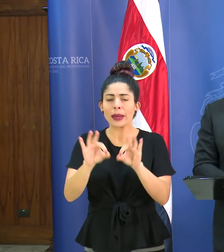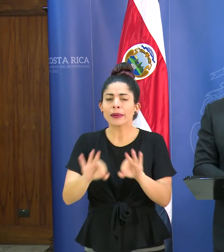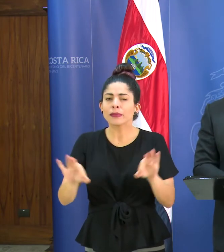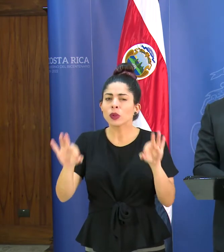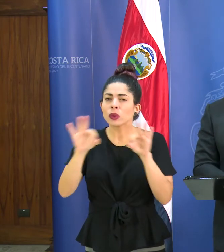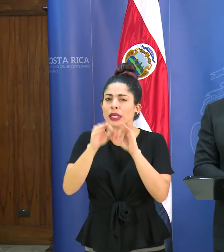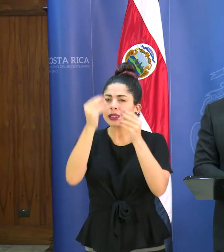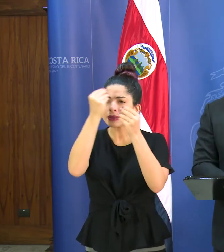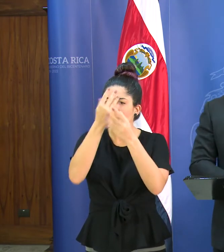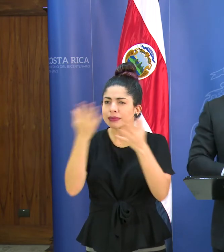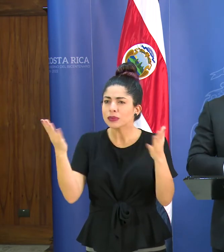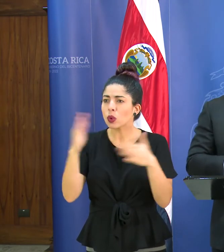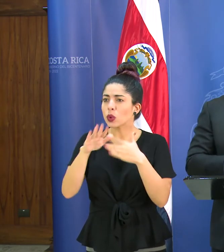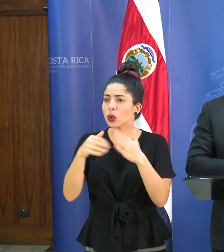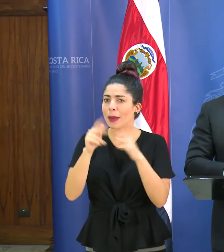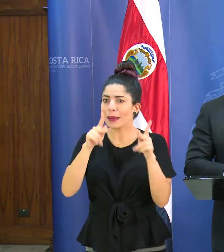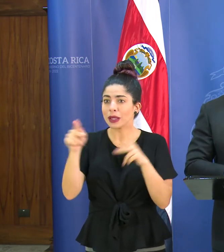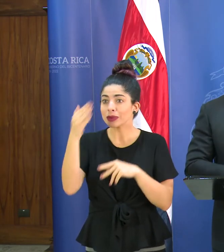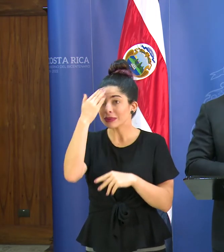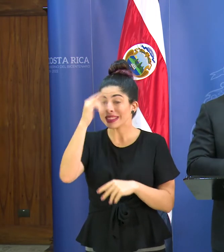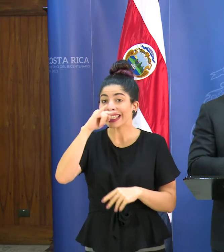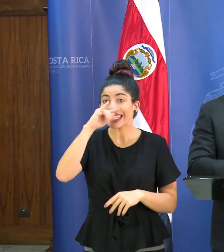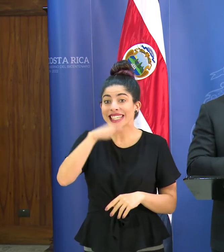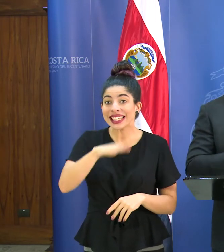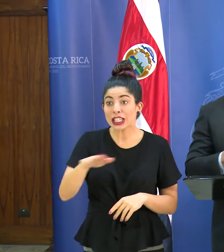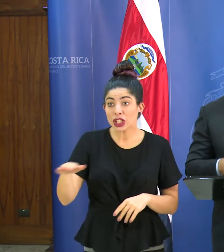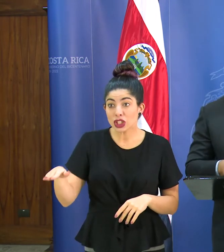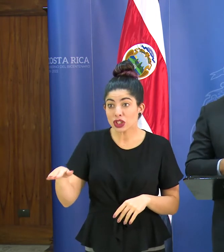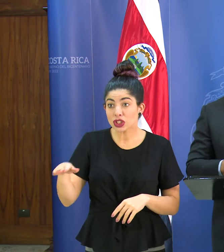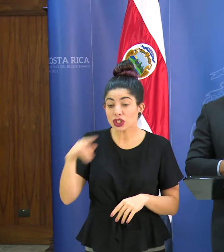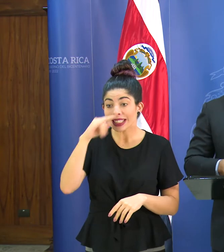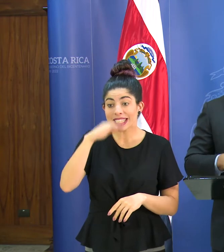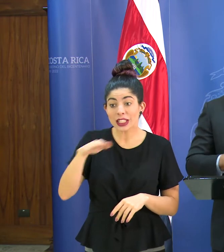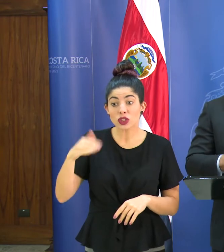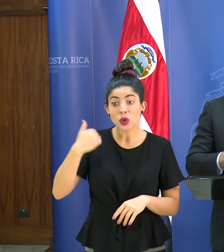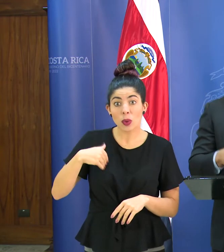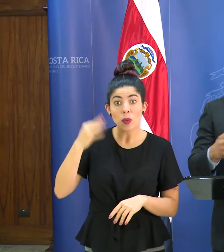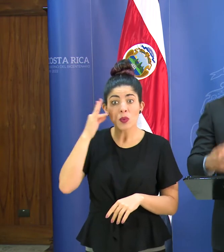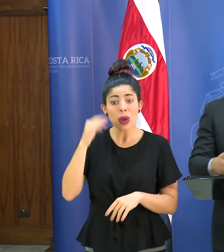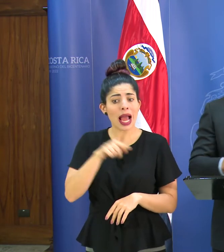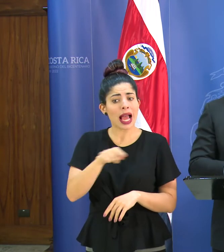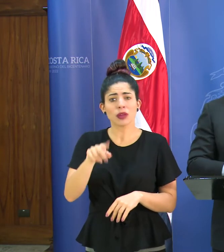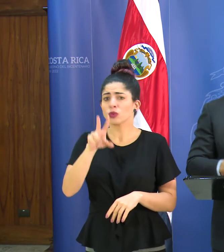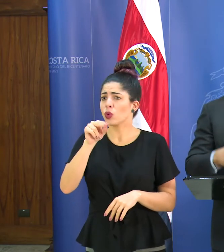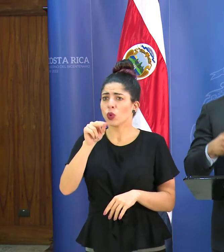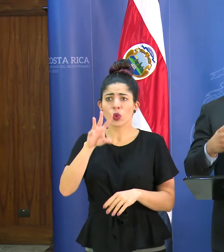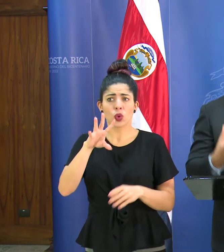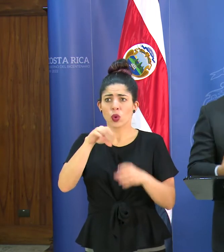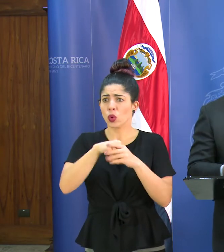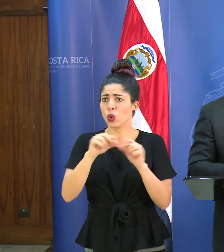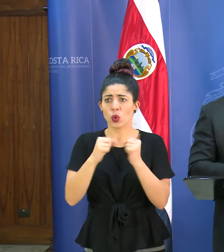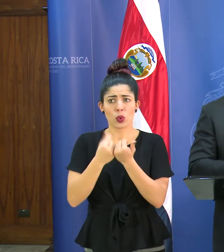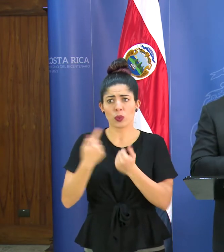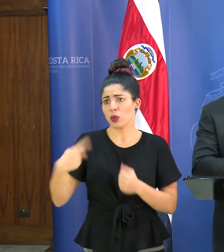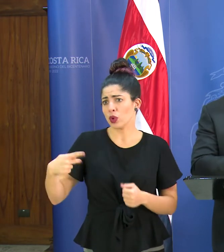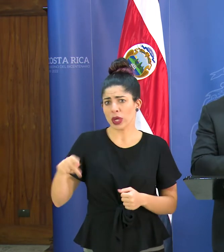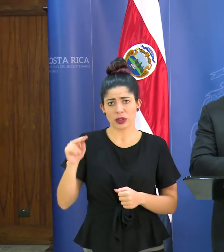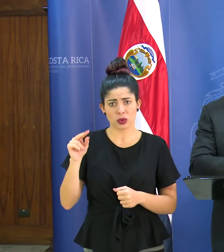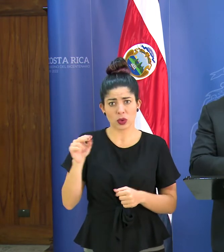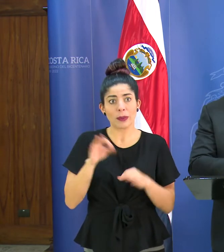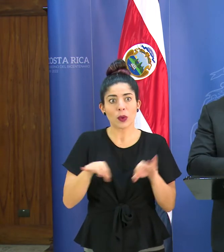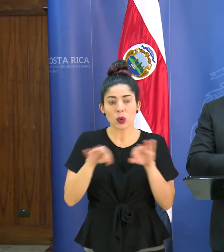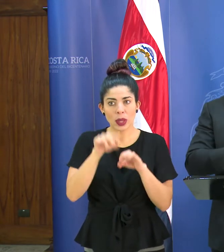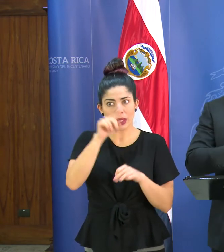decirle a la ciudadanía que la niñez, los niños y niñas, no están dentro de los grupos de riesgo. Es muy